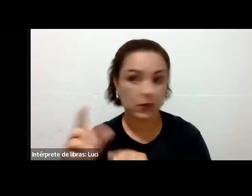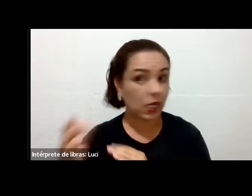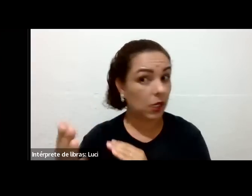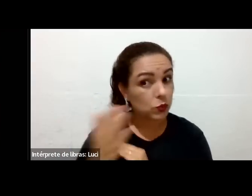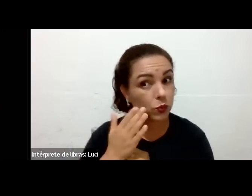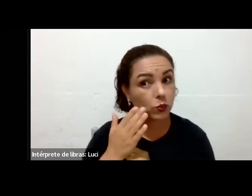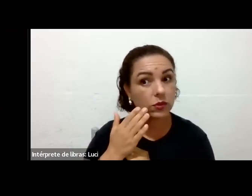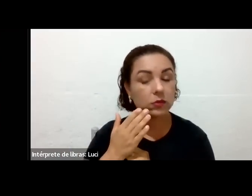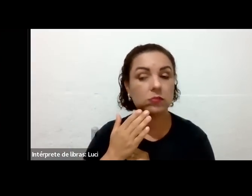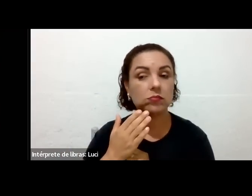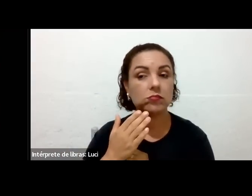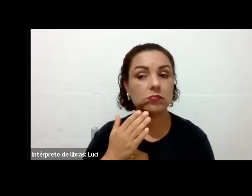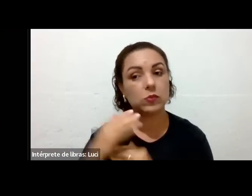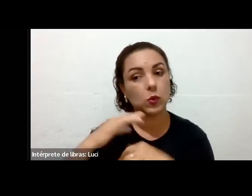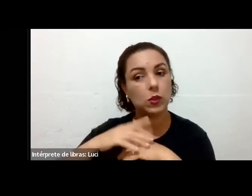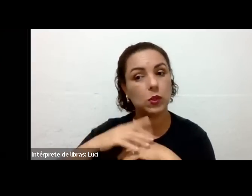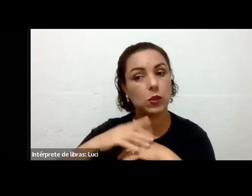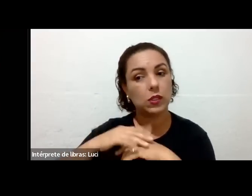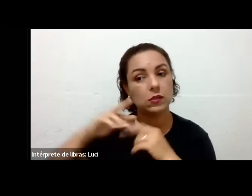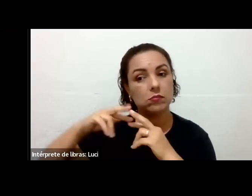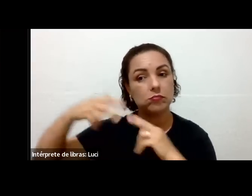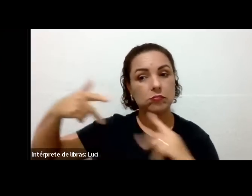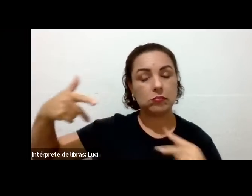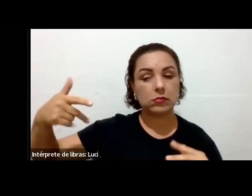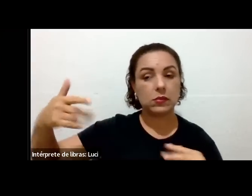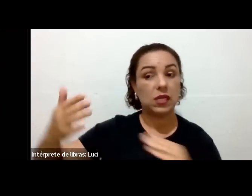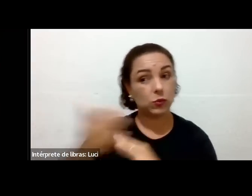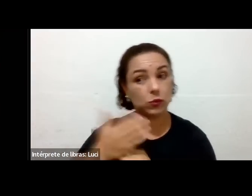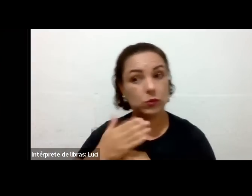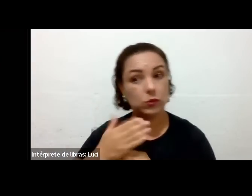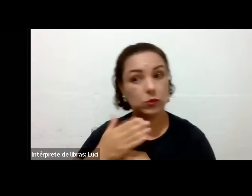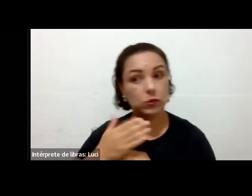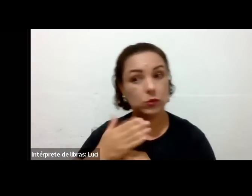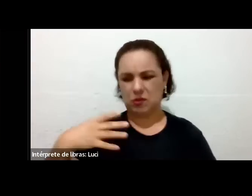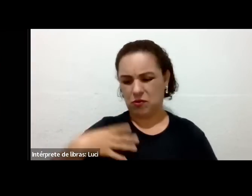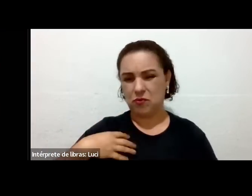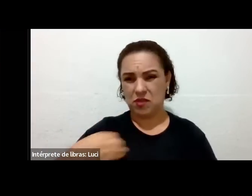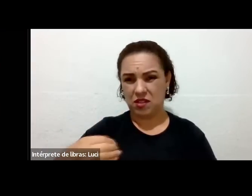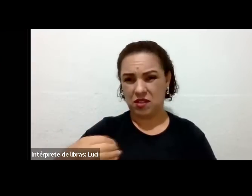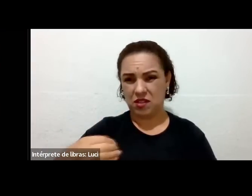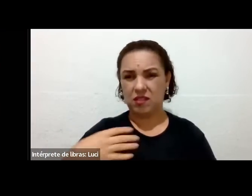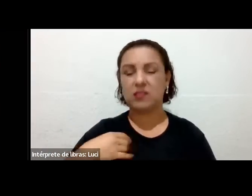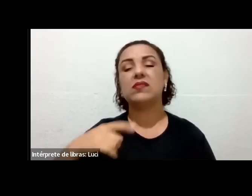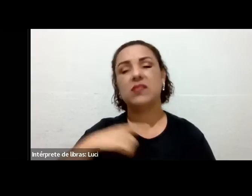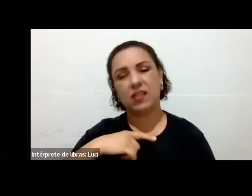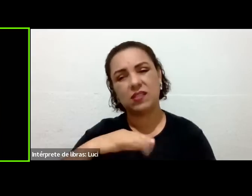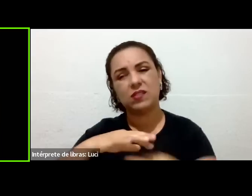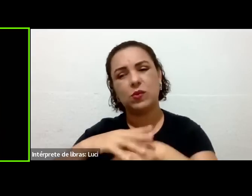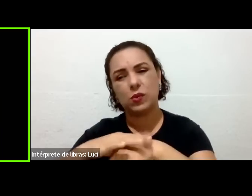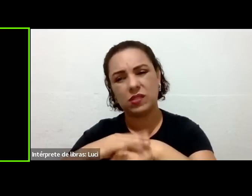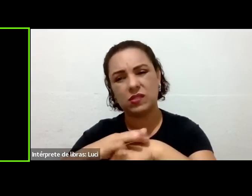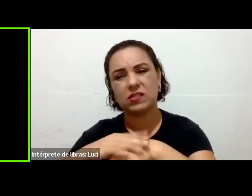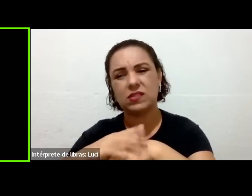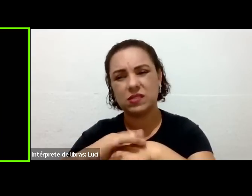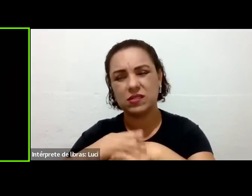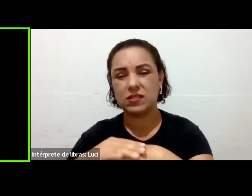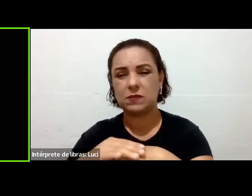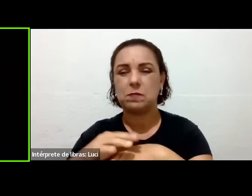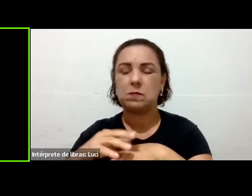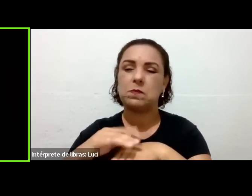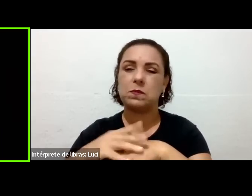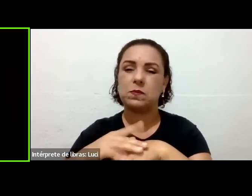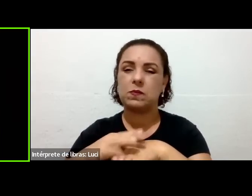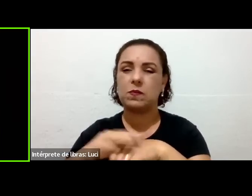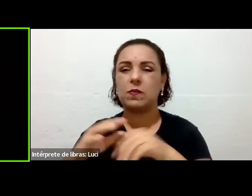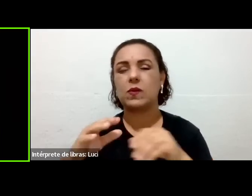com doenças genéticas. Tenho filhas que já têm doenças genéticas também, doenças autoimunes. a gente acha que